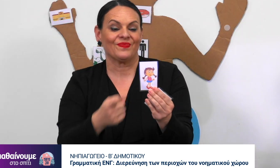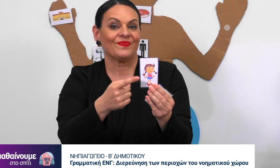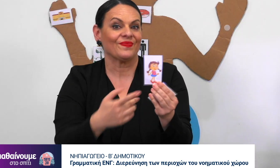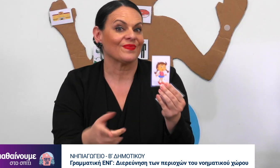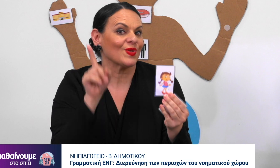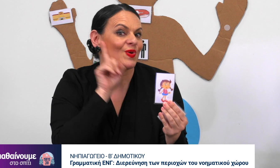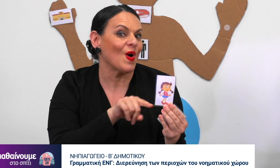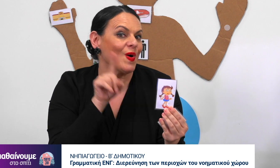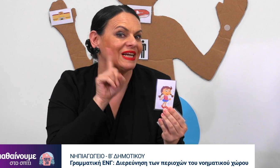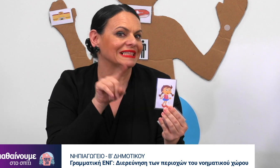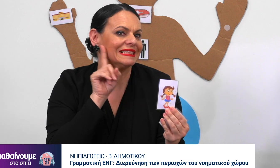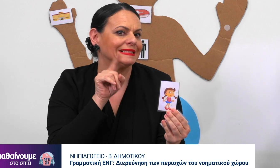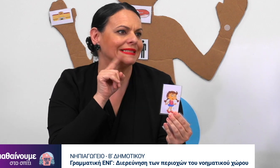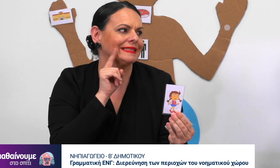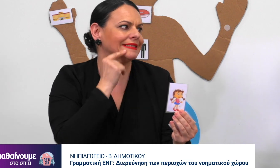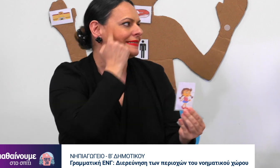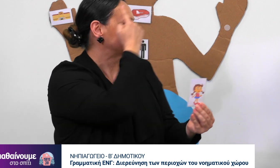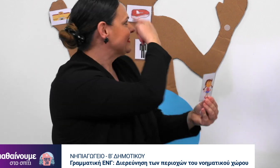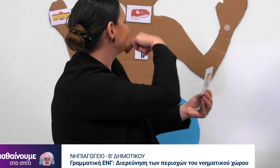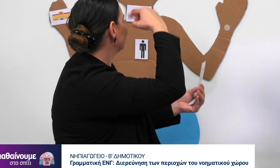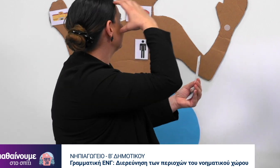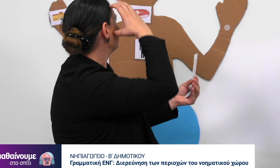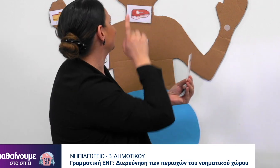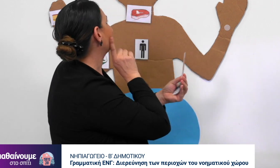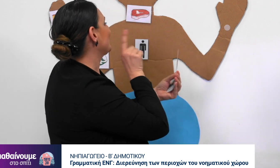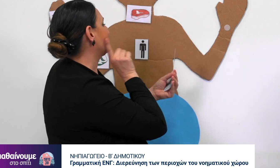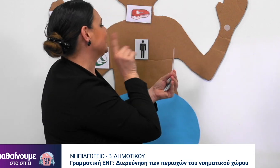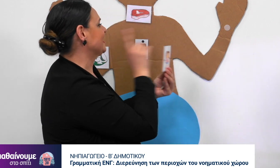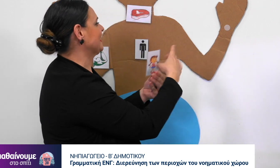Το νόημα για το κορίτσι που πάει στο πρόσωπο.